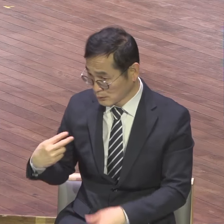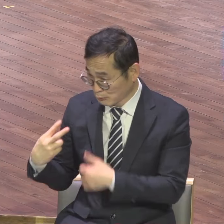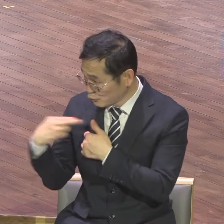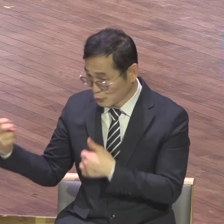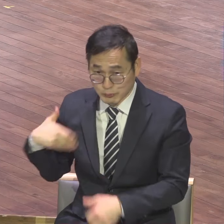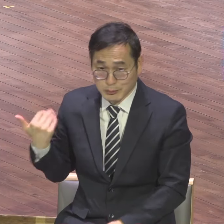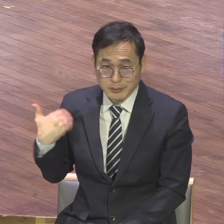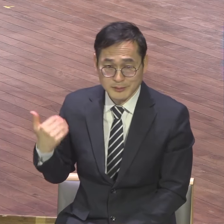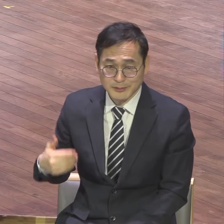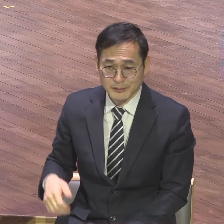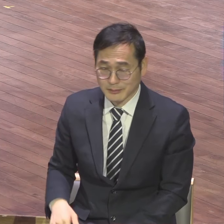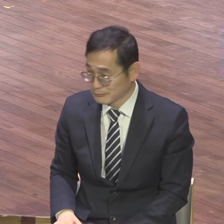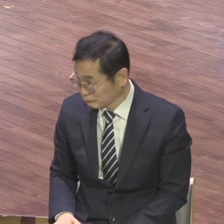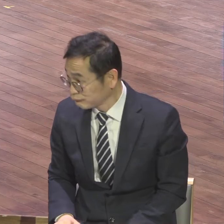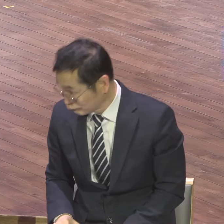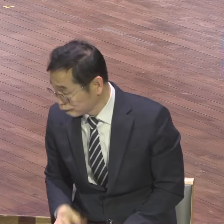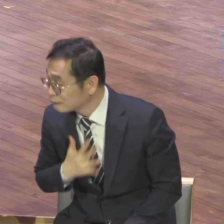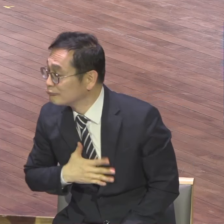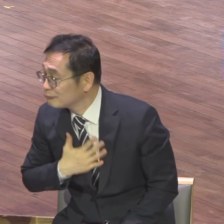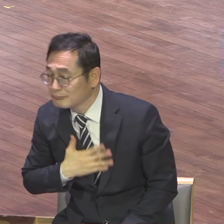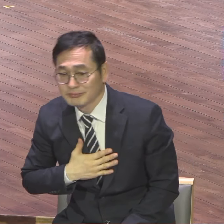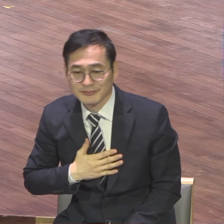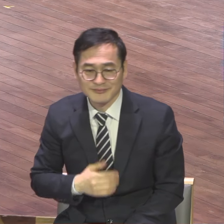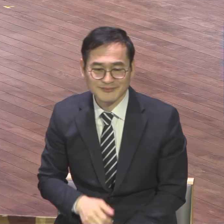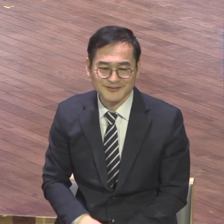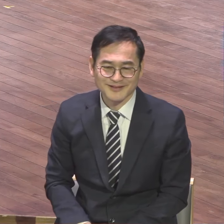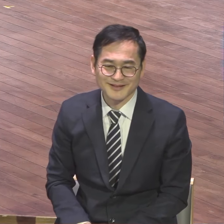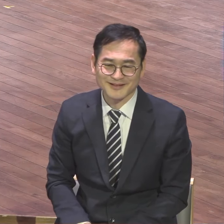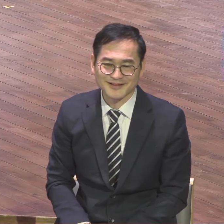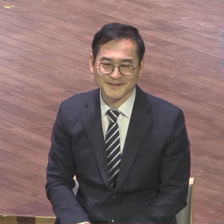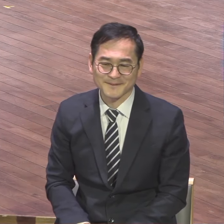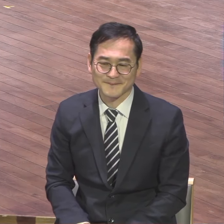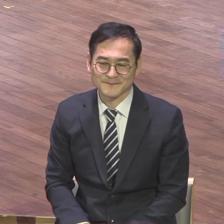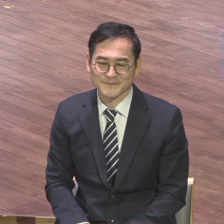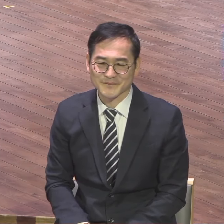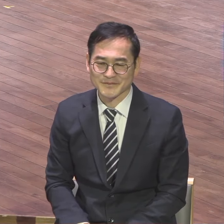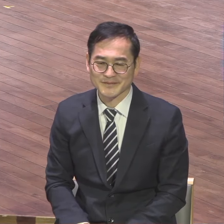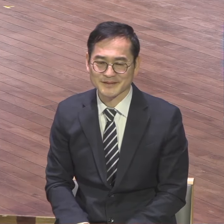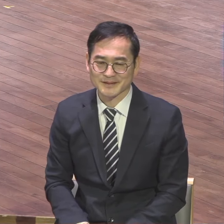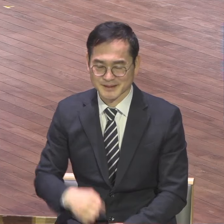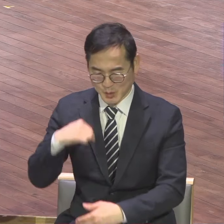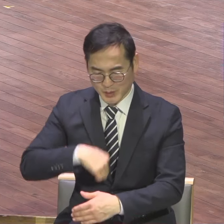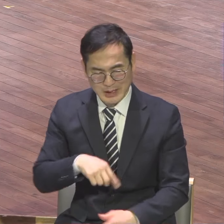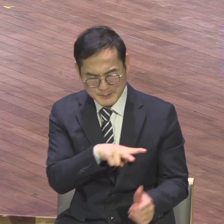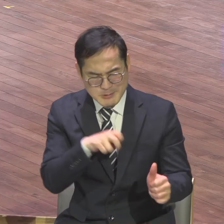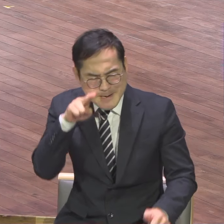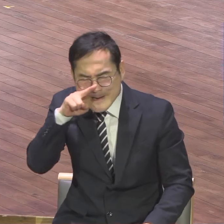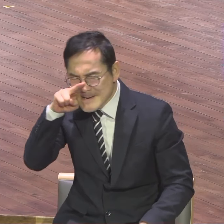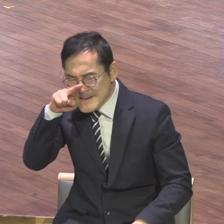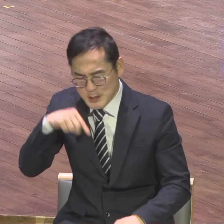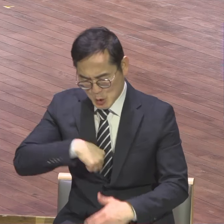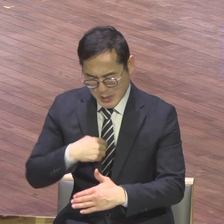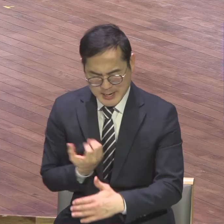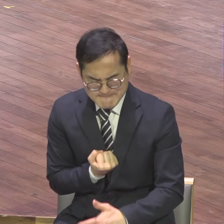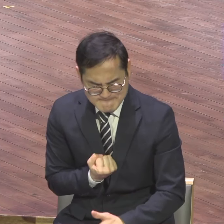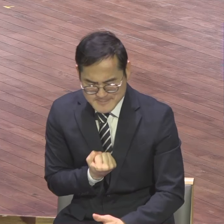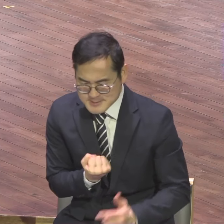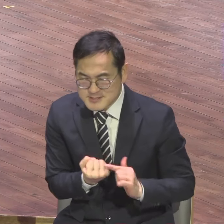그래서 본질을 보금의 본질을 깨닫고 원니스 깨는 짓을 못하게 하세요 여운계 모든 성도들 모든 청지기